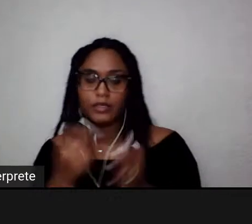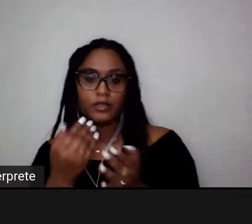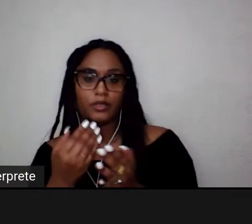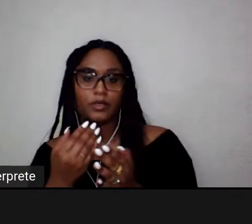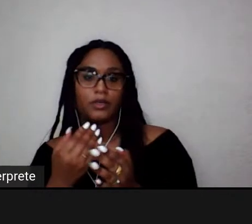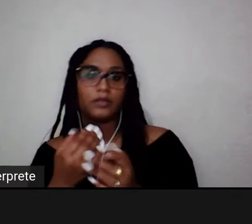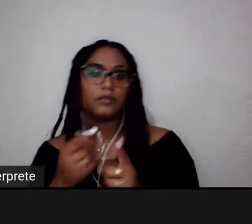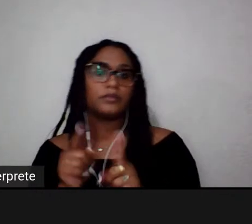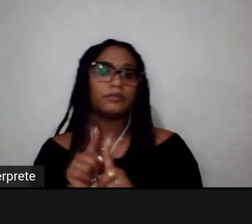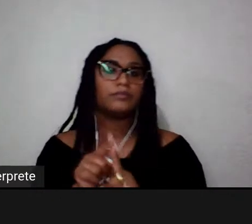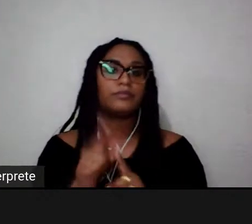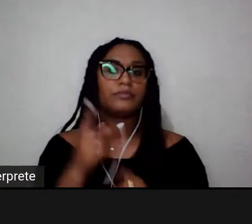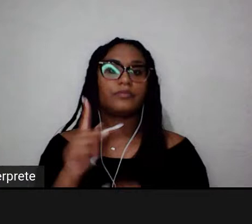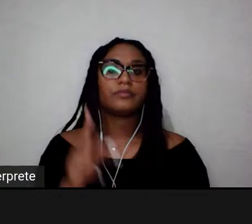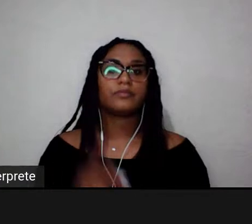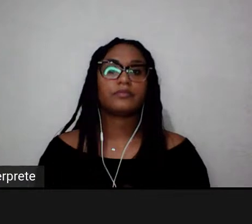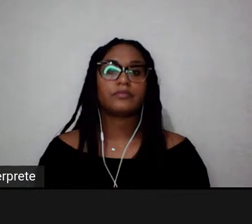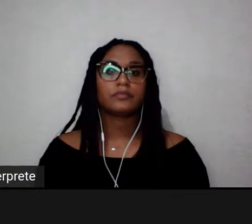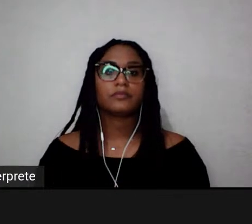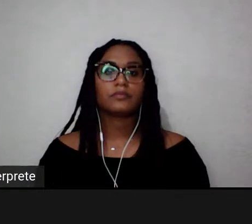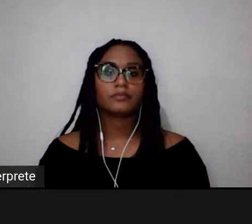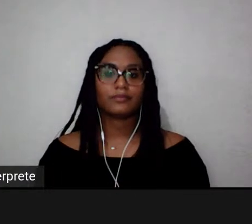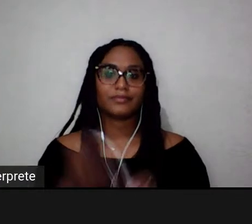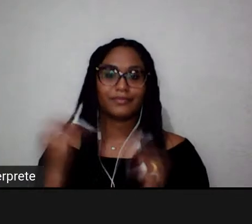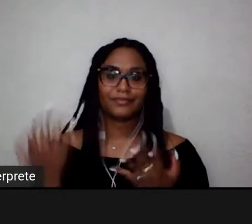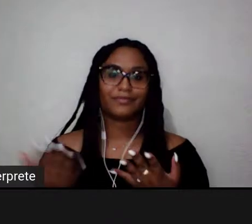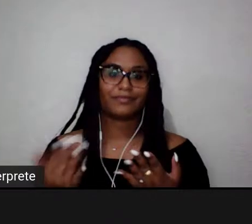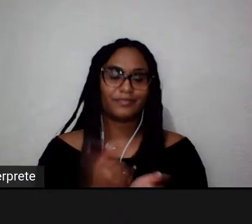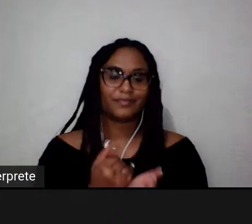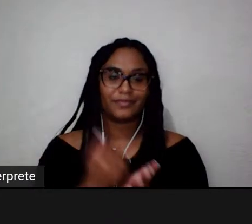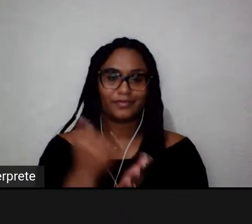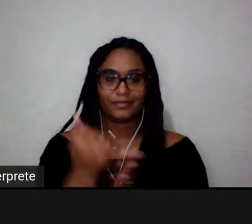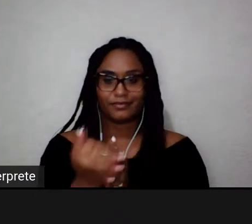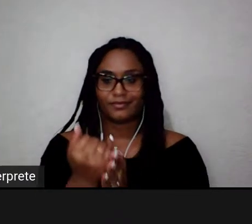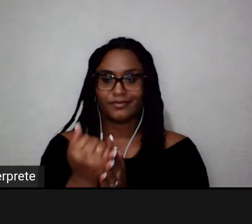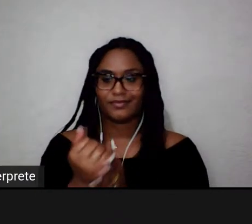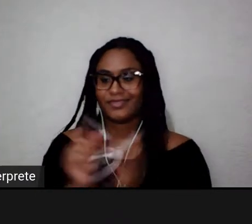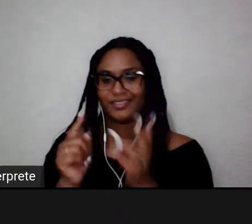Então, vou começar de trás para frente, então.